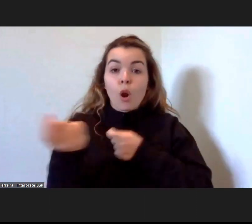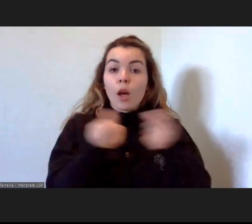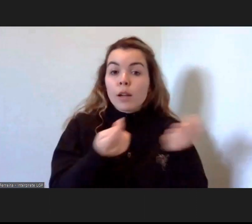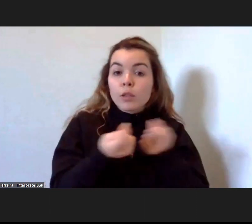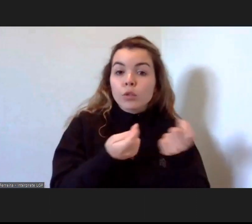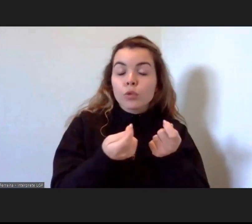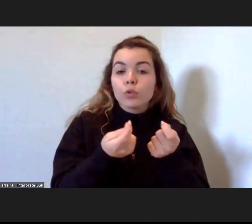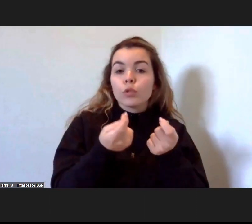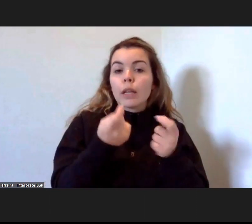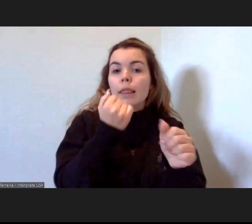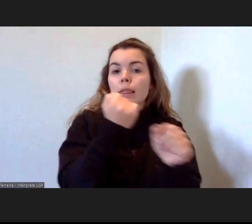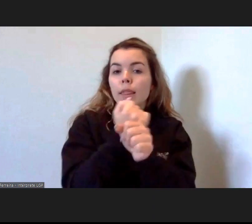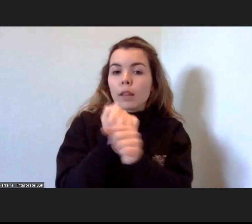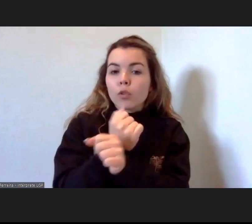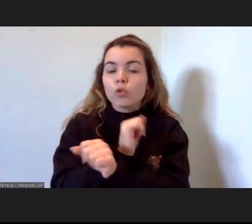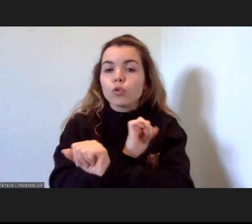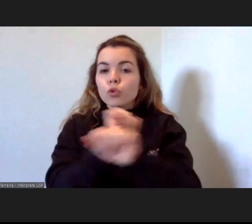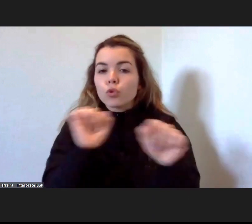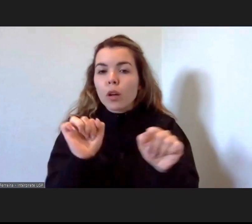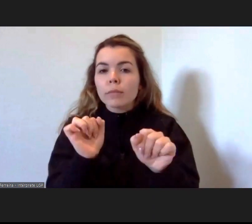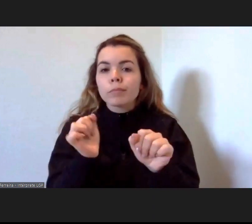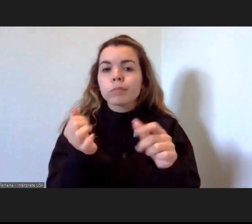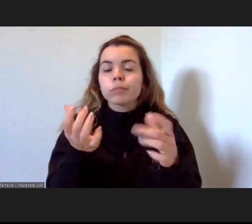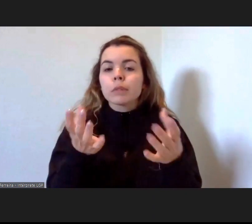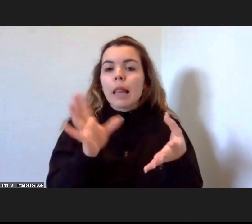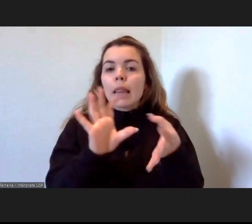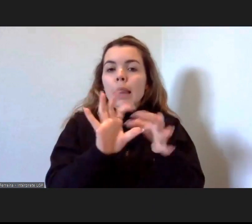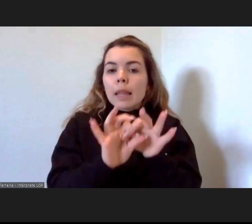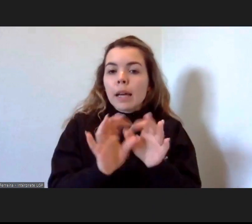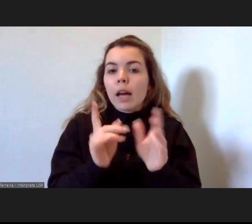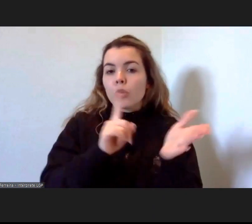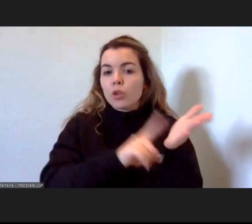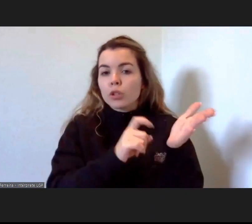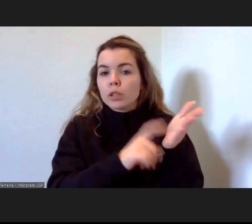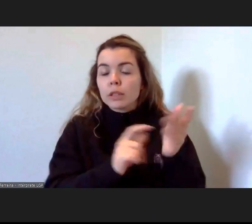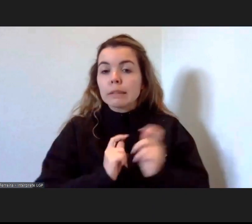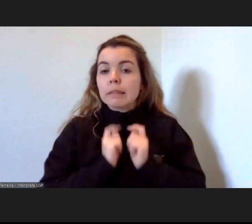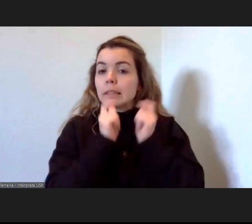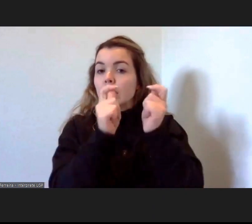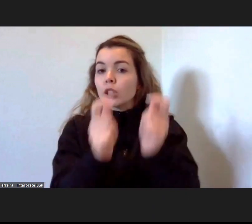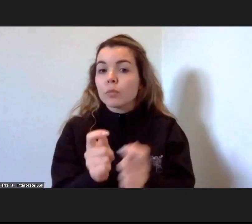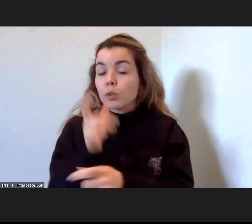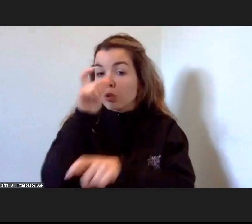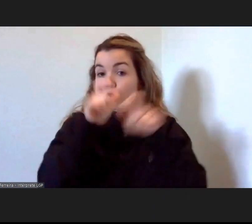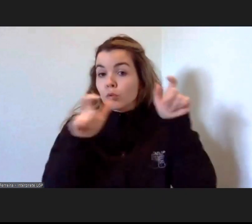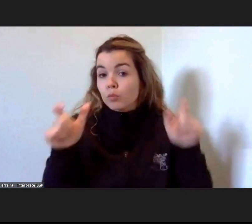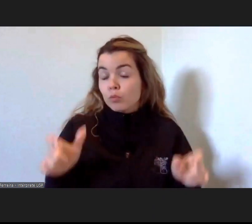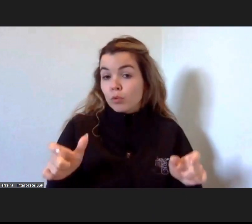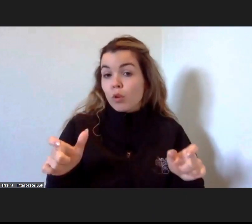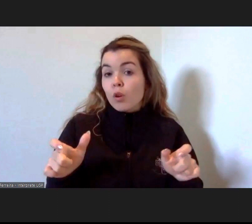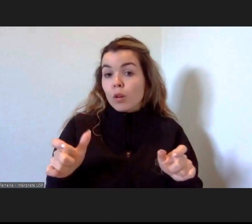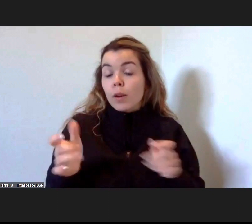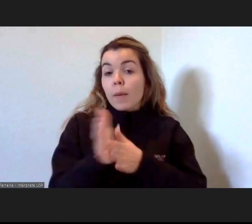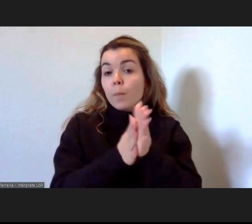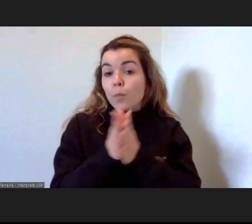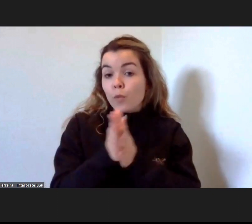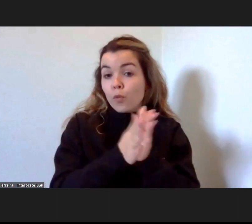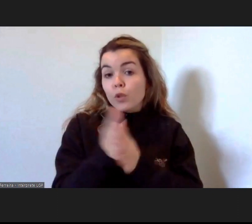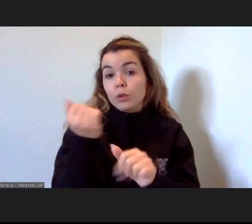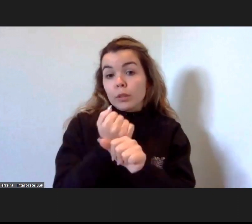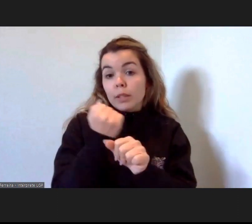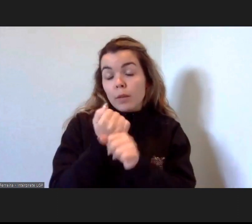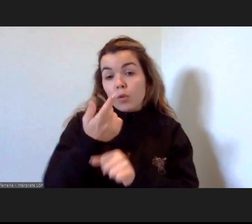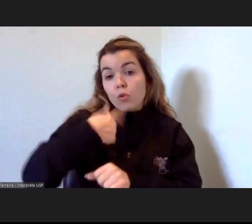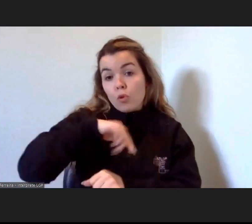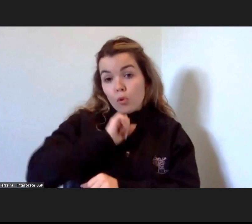-se organizando os seus serviços de acordo com aquilo que são as necessidades transmitidas pelas pessoas que usufruem dos nossos serviços